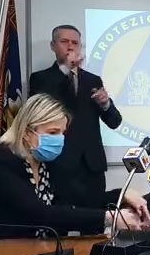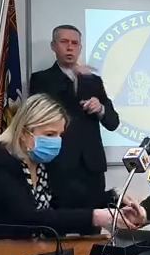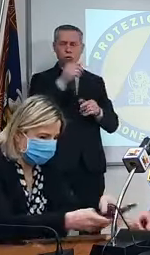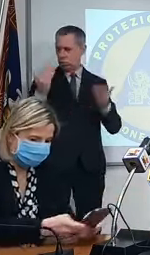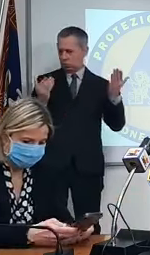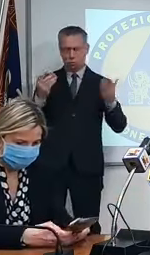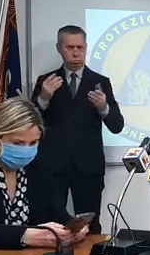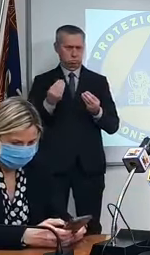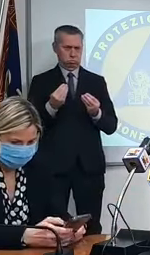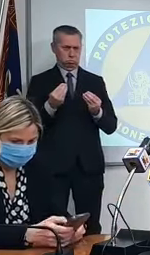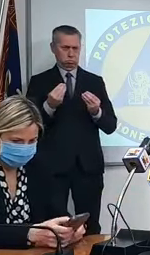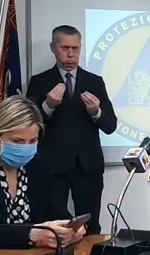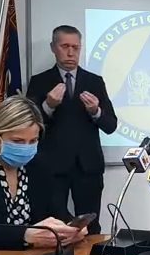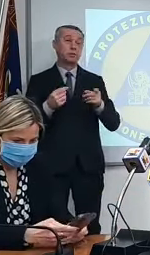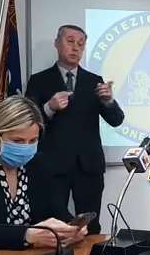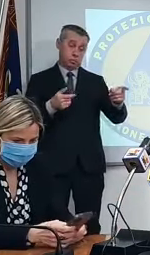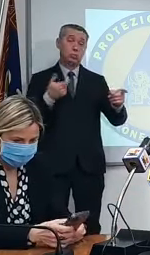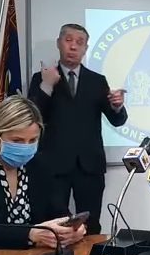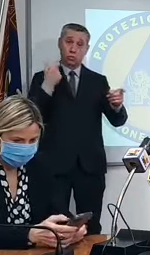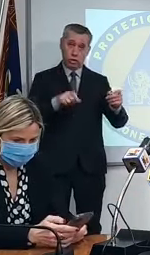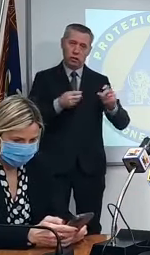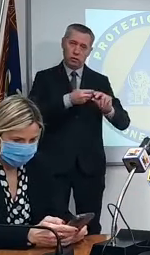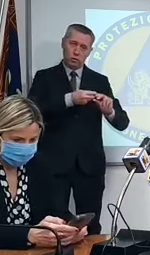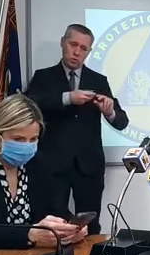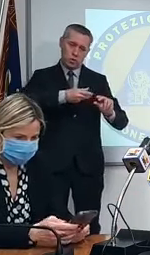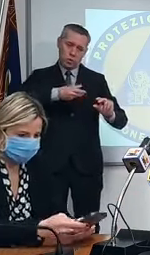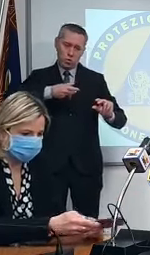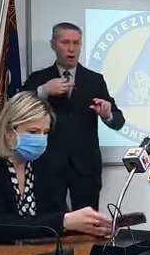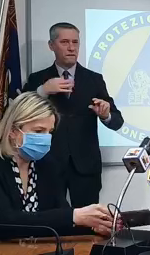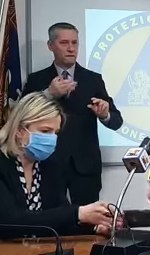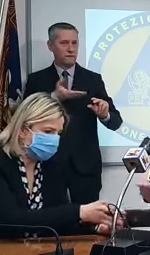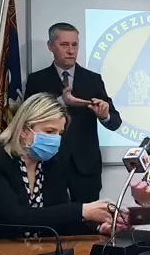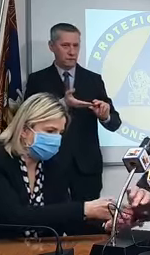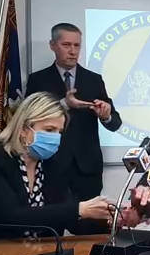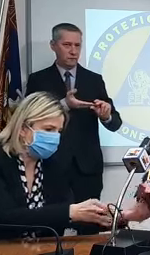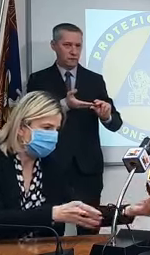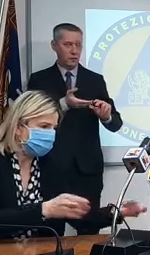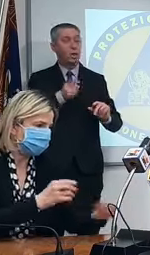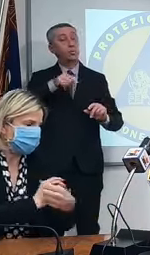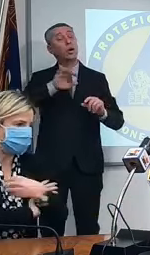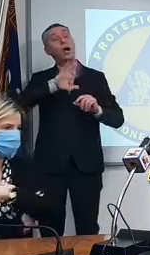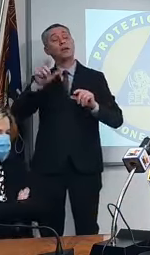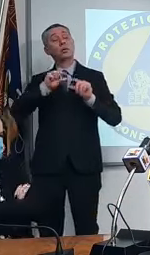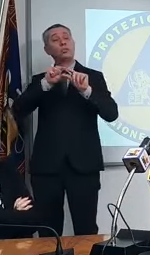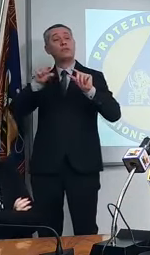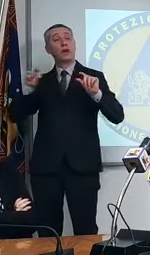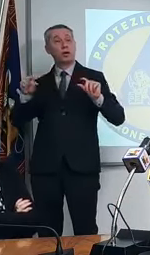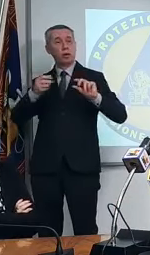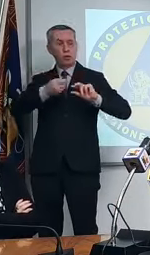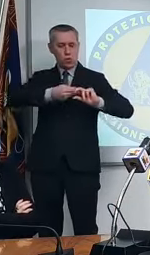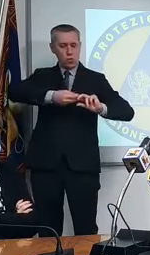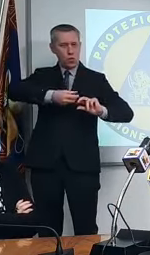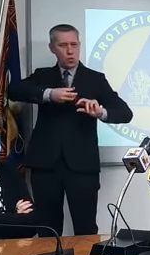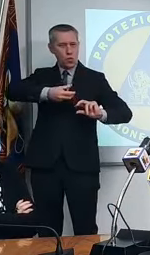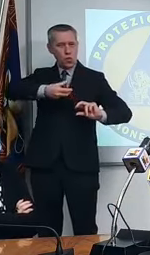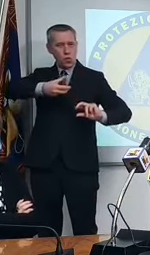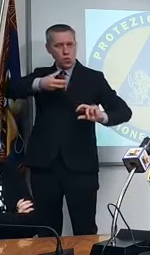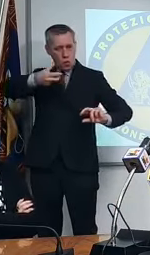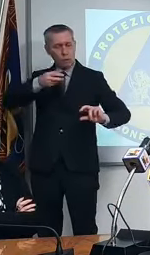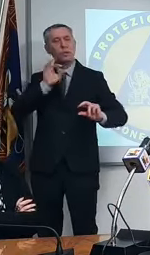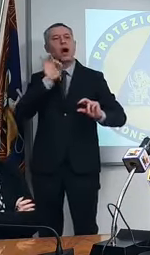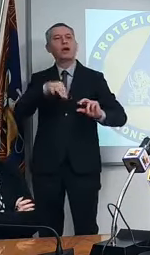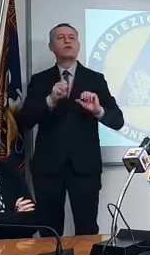da questa saper fare. Come su altri flaconi, si pesca anche all'undicesima